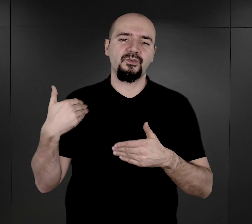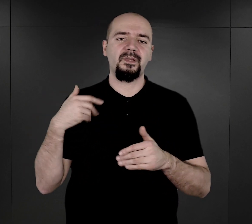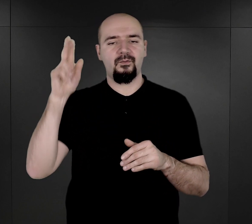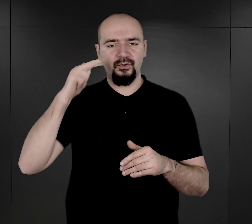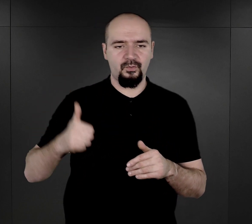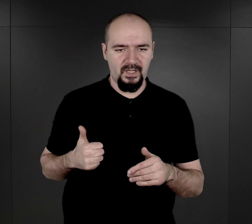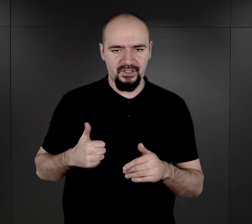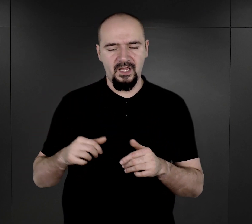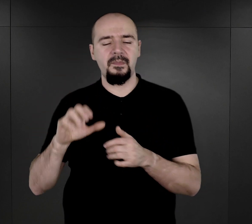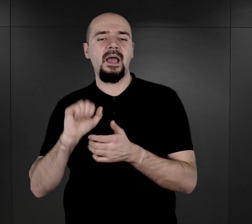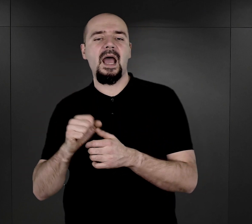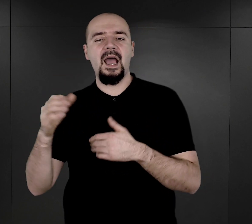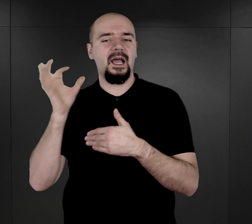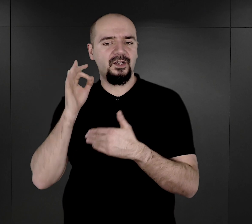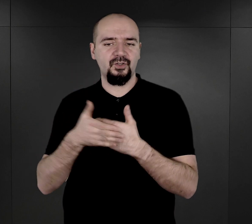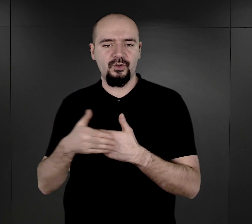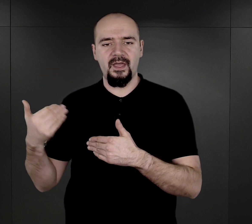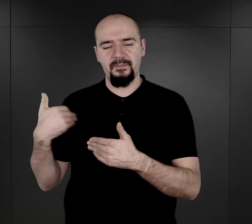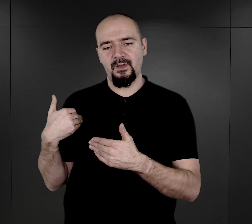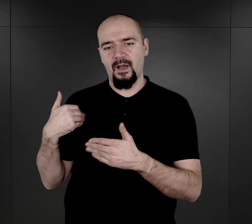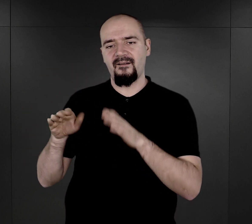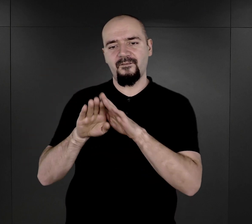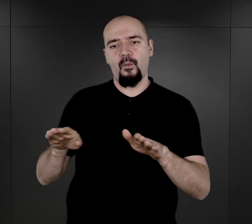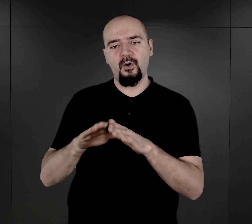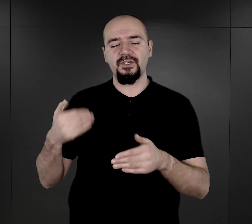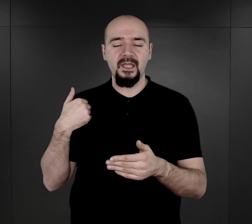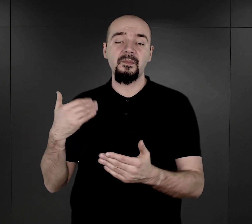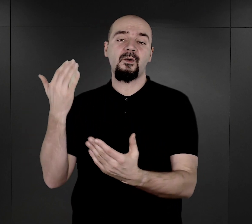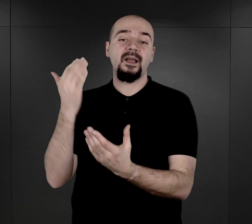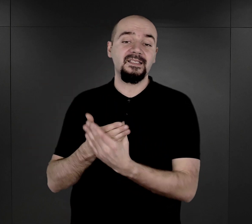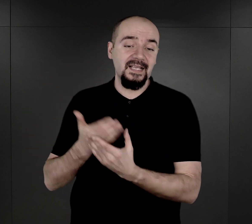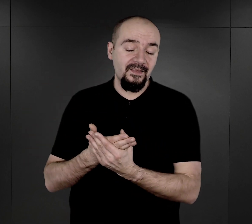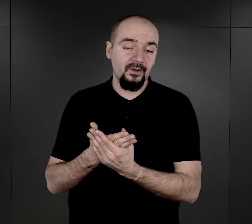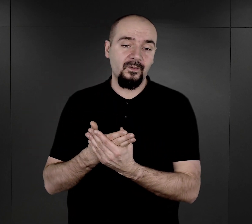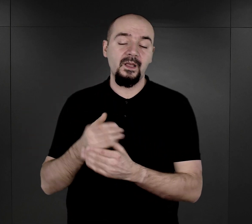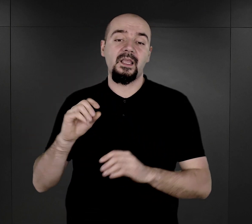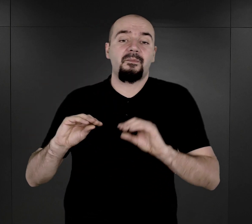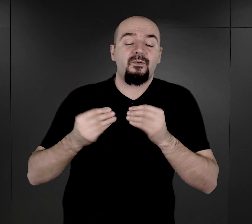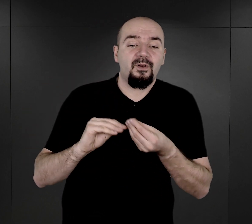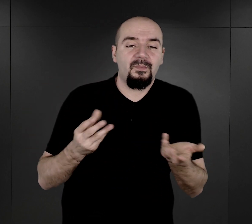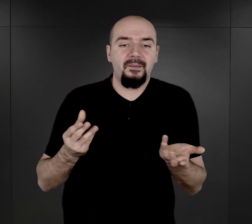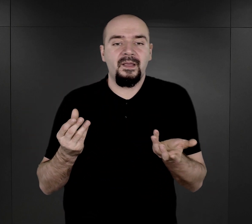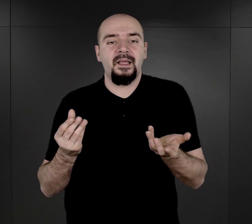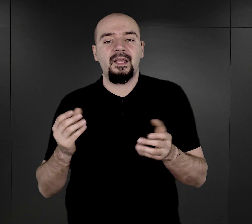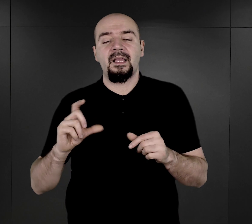a żona z dziećmi była osadzona w obozie. Żona Romka. Albo właśnie